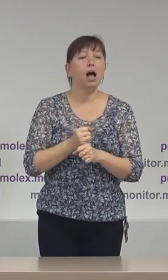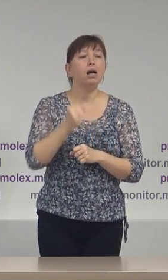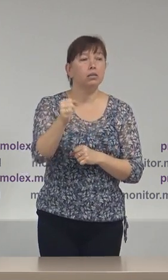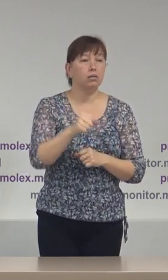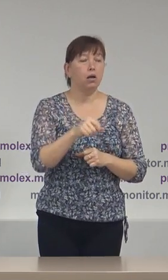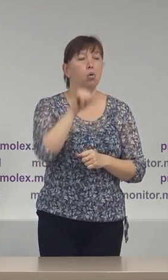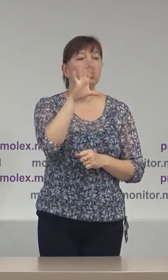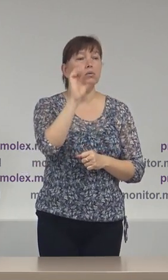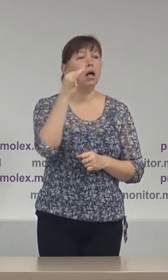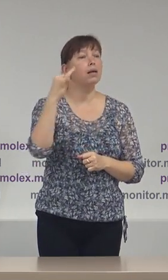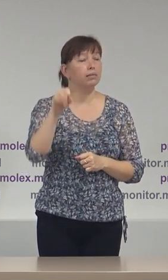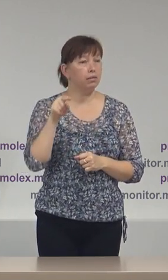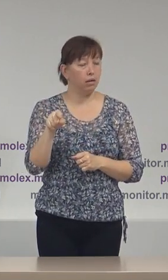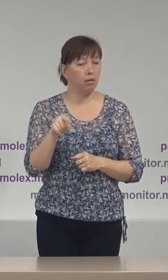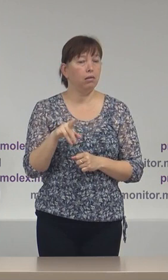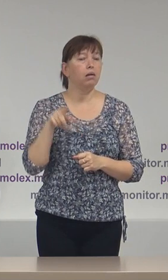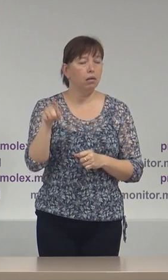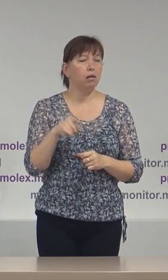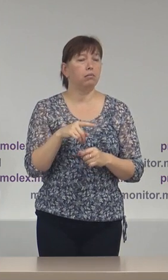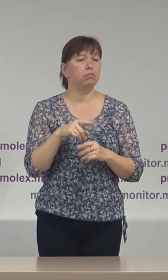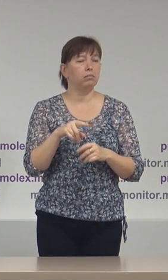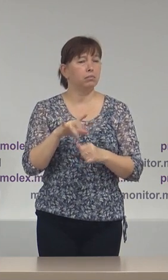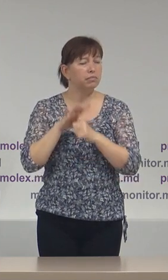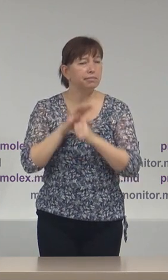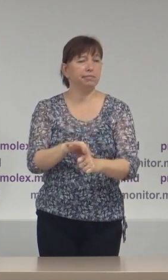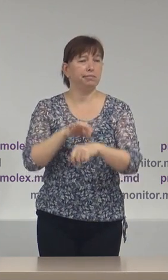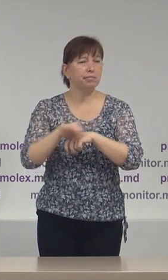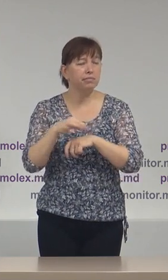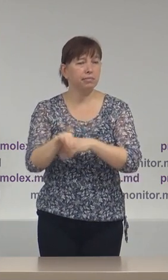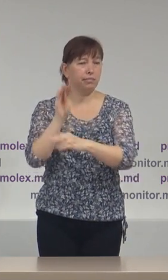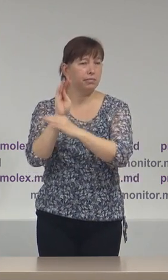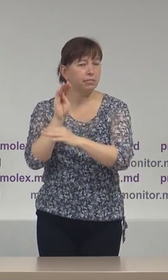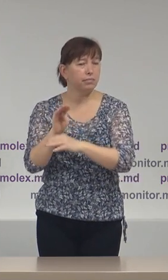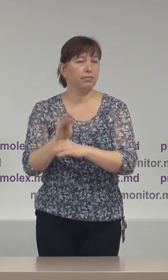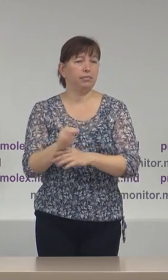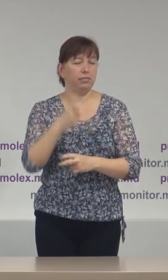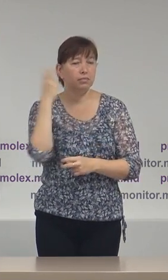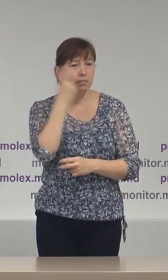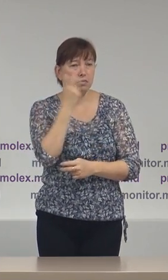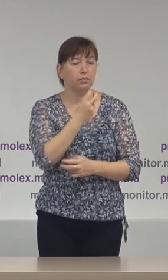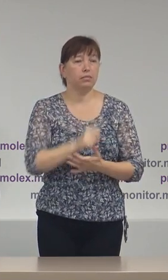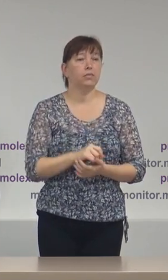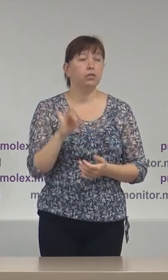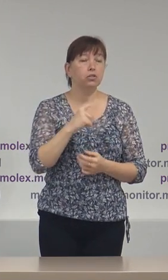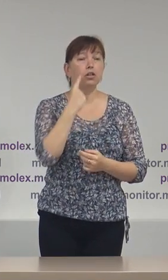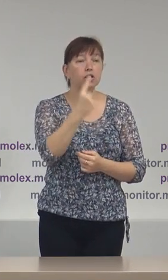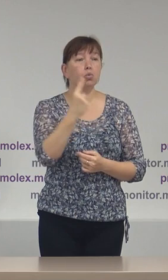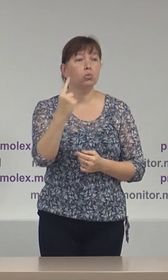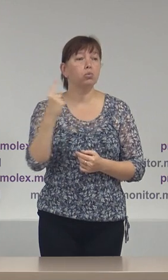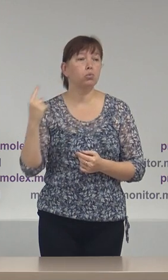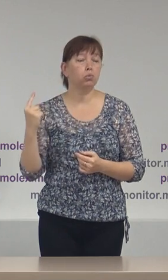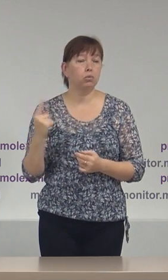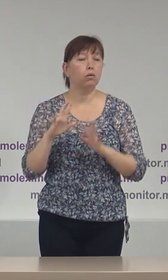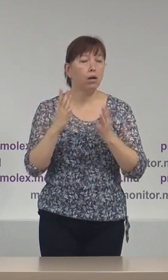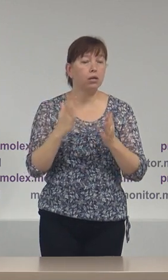Renato Osatăi fiind autor a discursului de ură și instigare la discriminare și câte un caz vizează